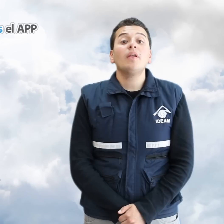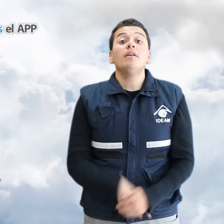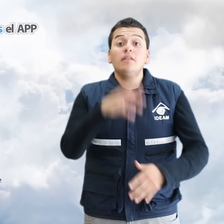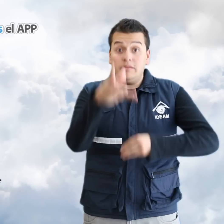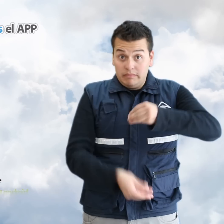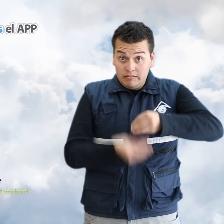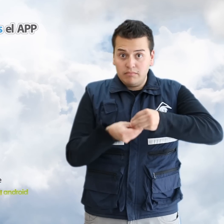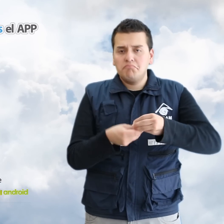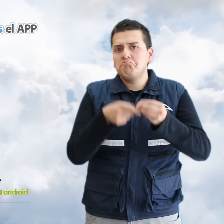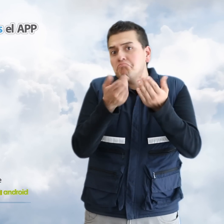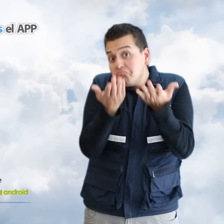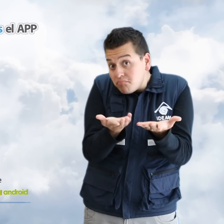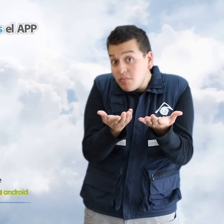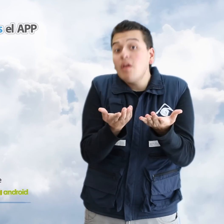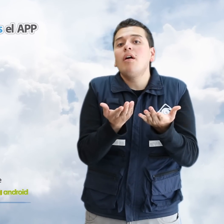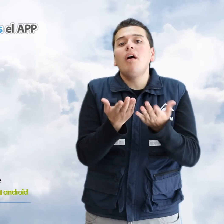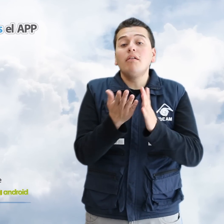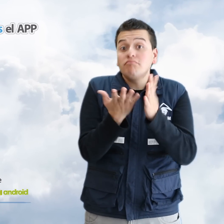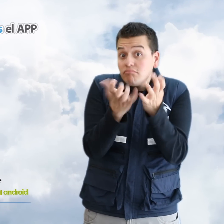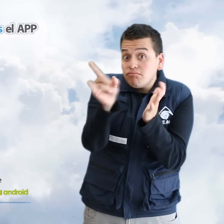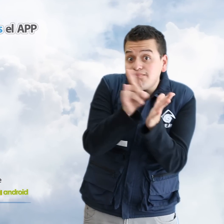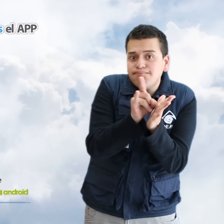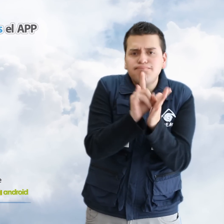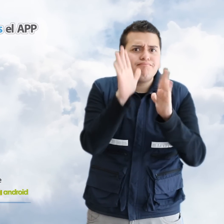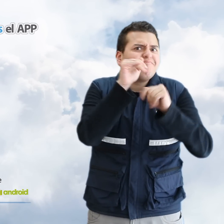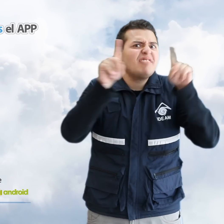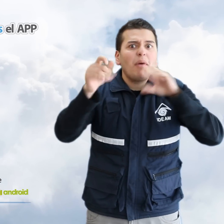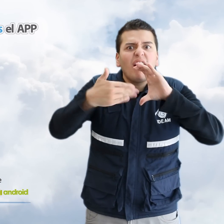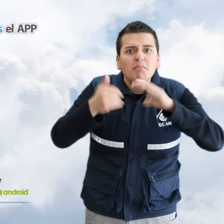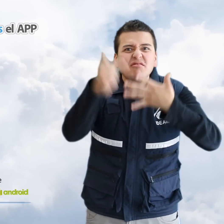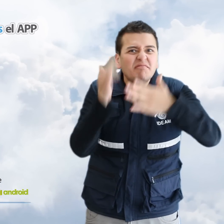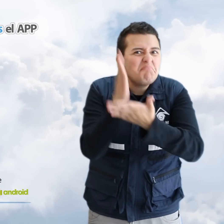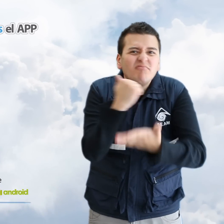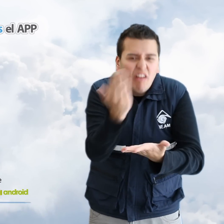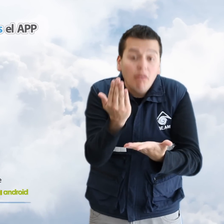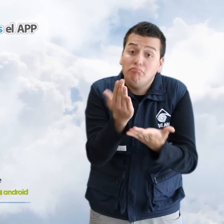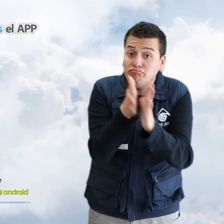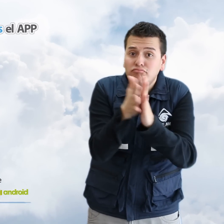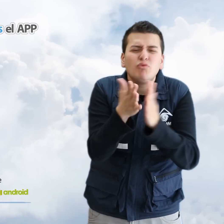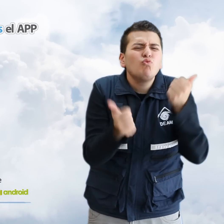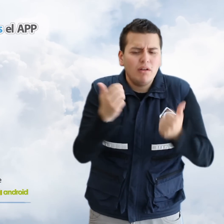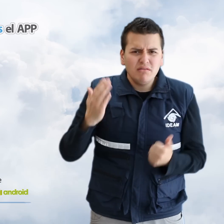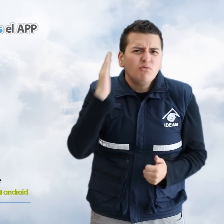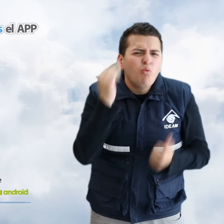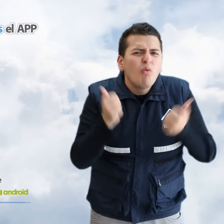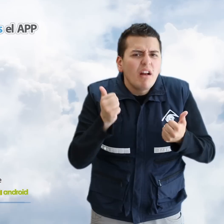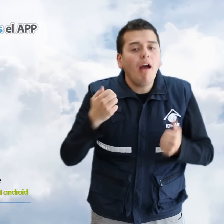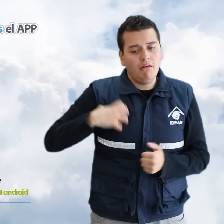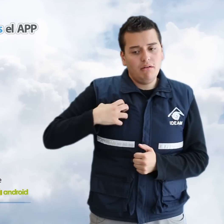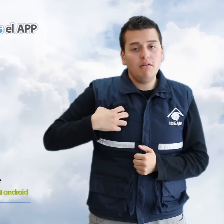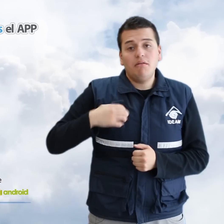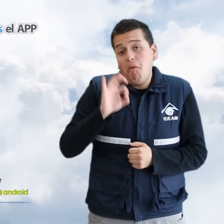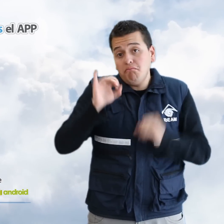Adicionalmente te invitamos a descargar nuestra aplicación Mi Pronóstico disponible para dispositivos móviles iPhone y Android.